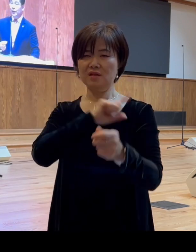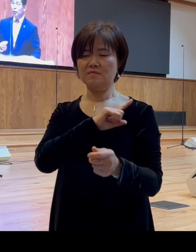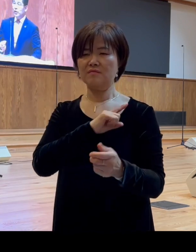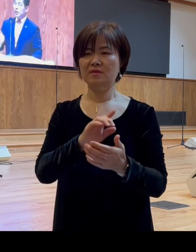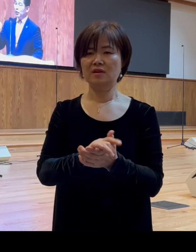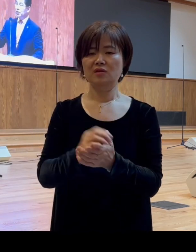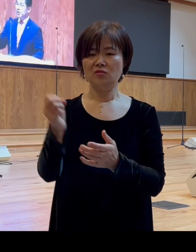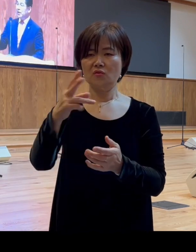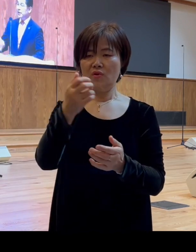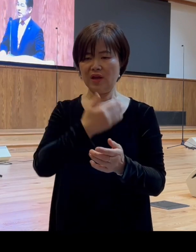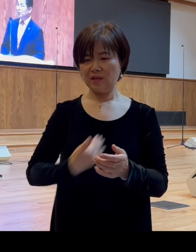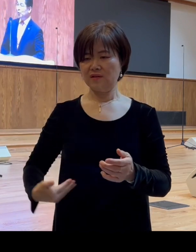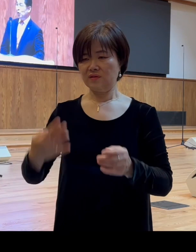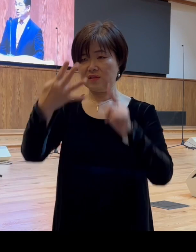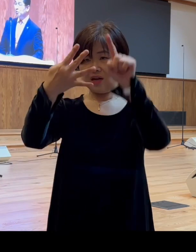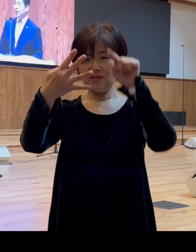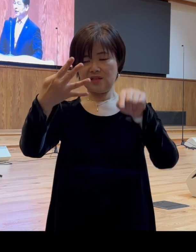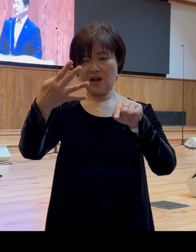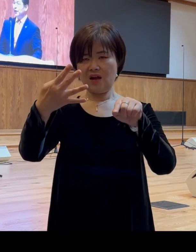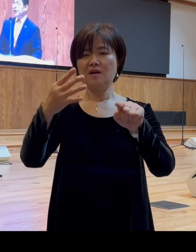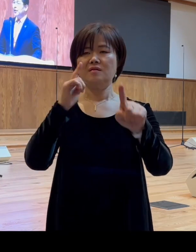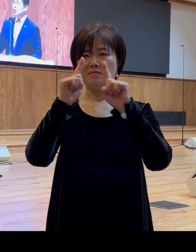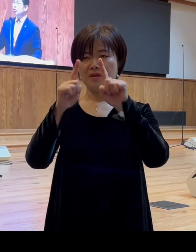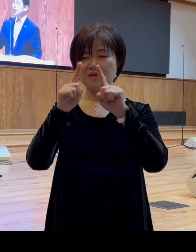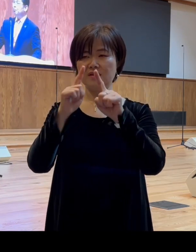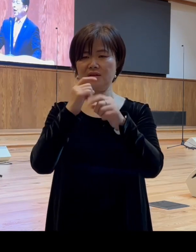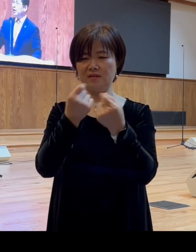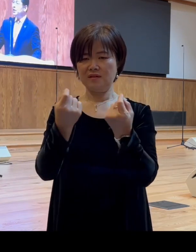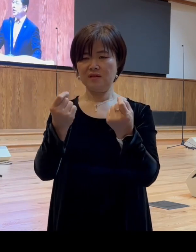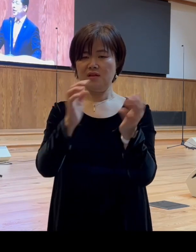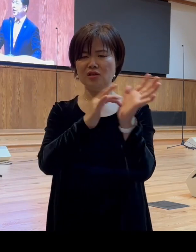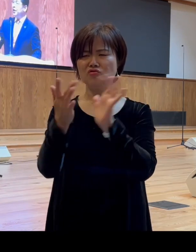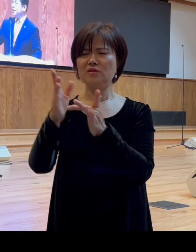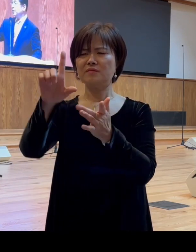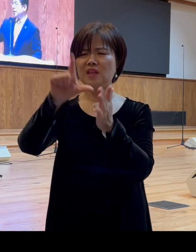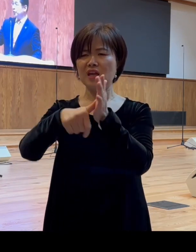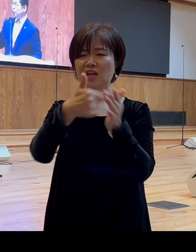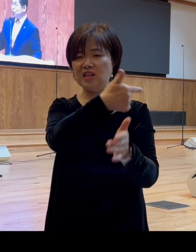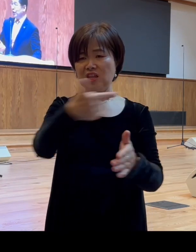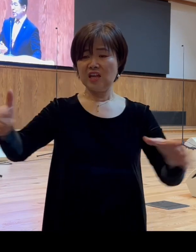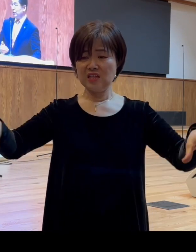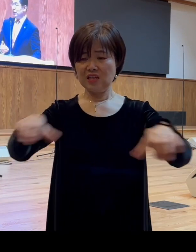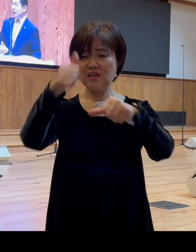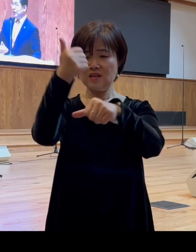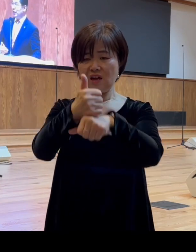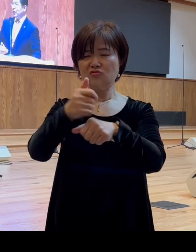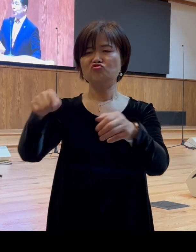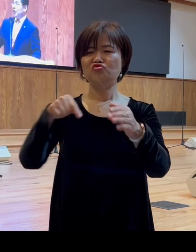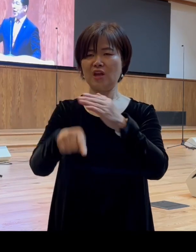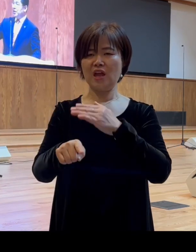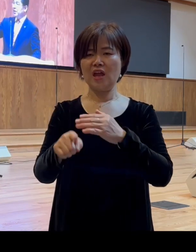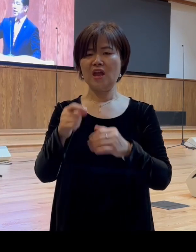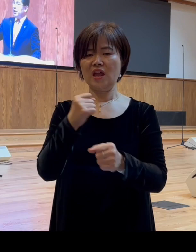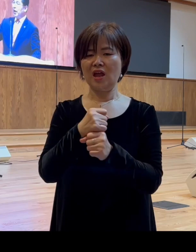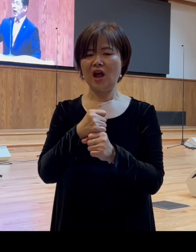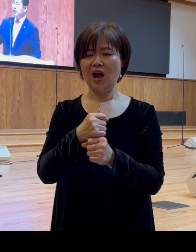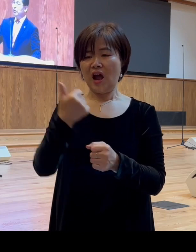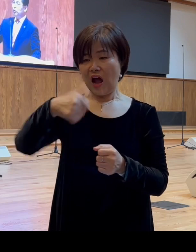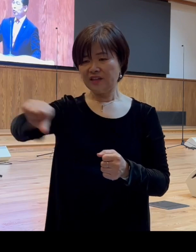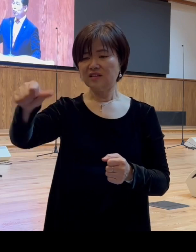사도행전 4장에 살펴보았지만 예수님 당시의 대제사장들 중에서 그럼 대제사장의 아들들 중에서